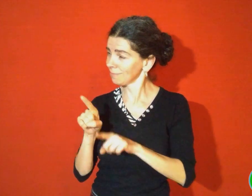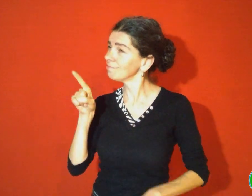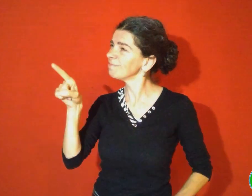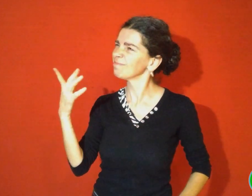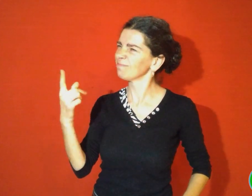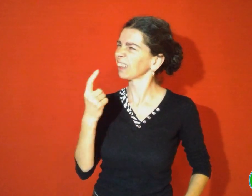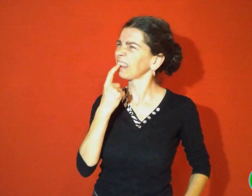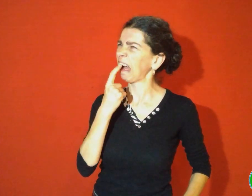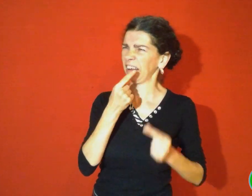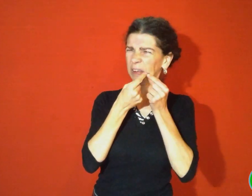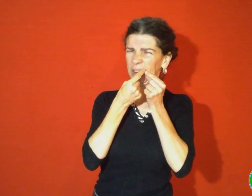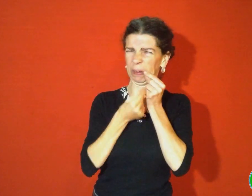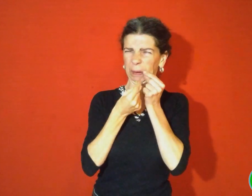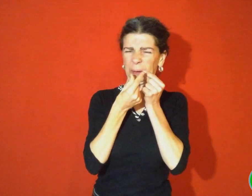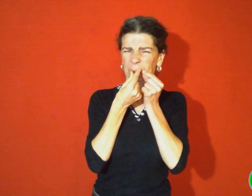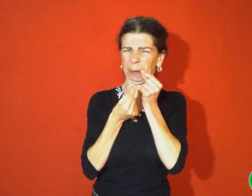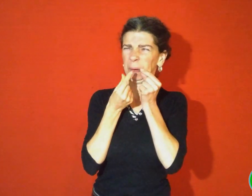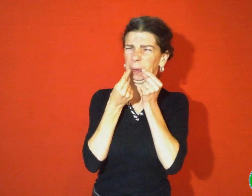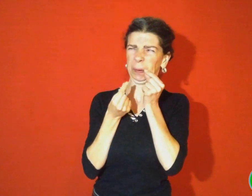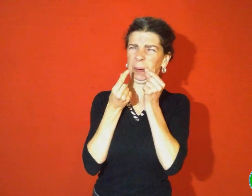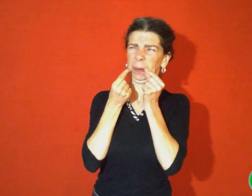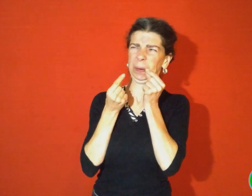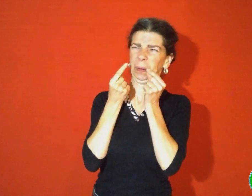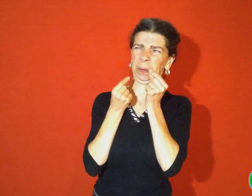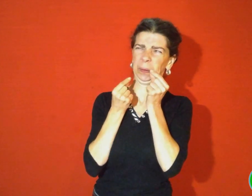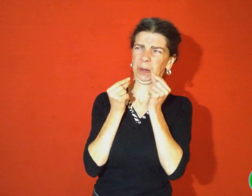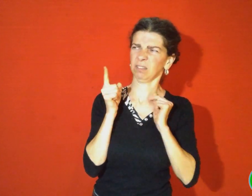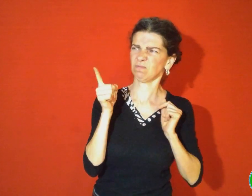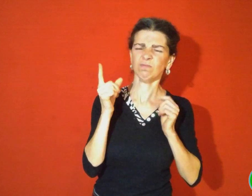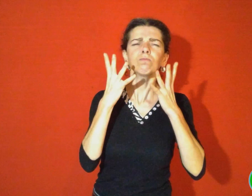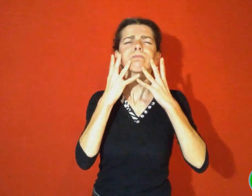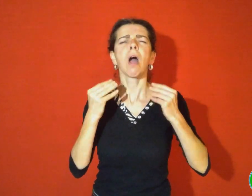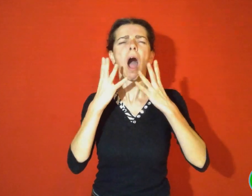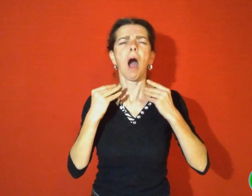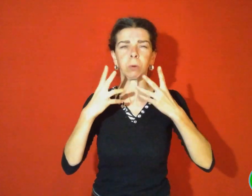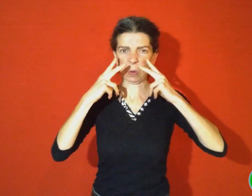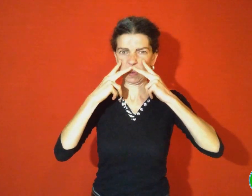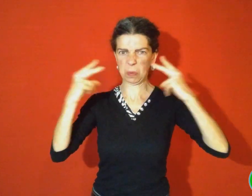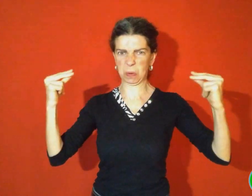des dents pointues, une barbe piquante,